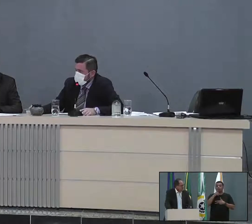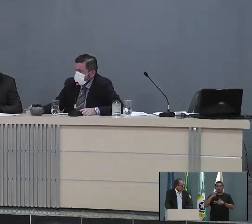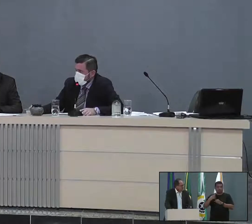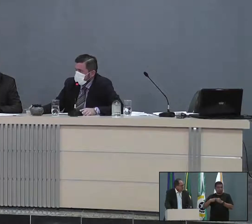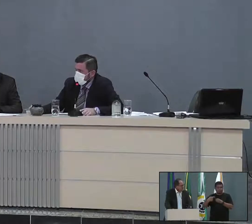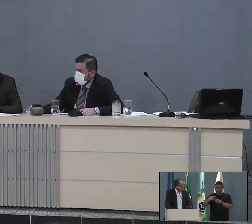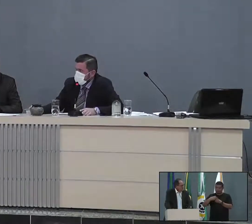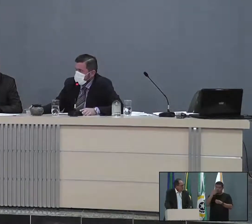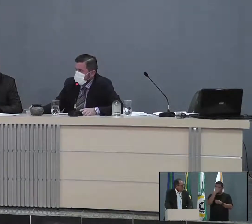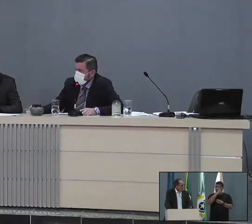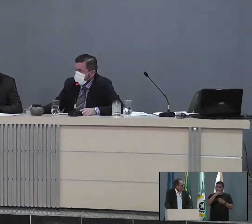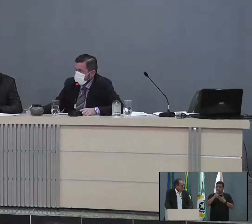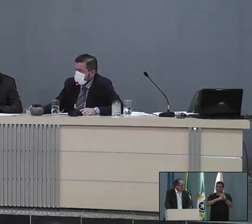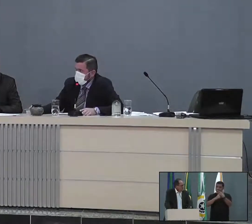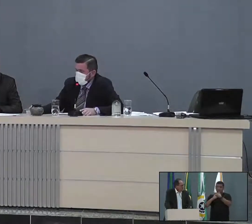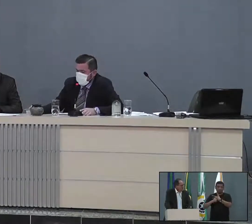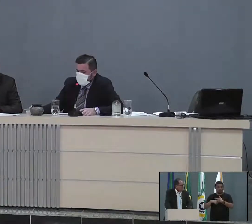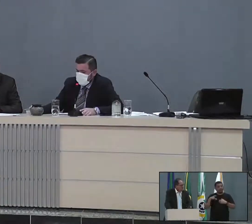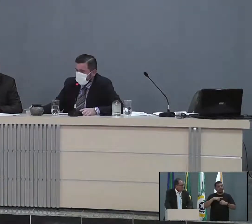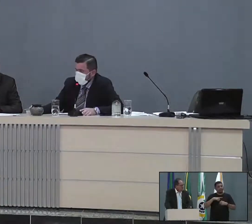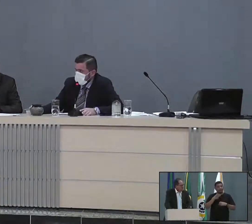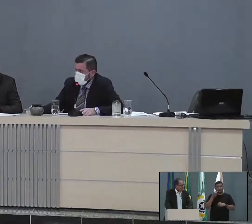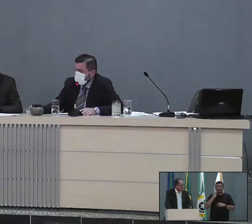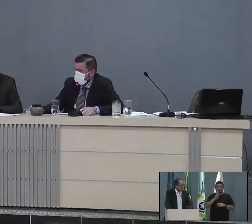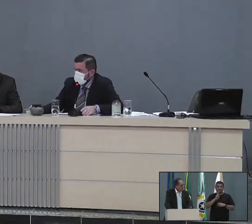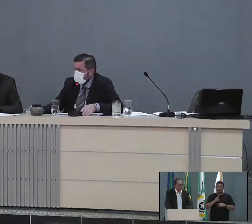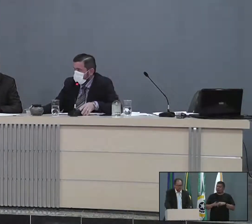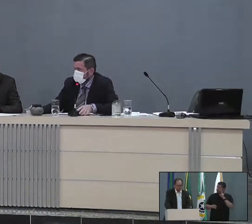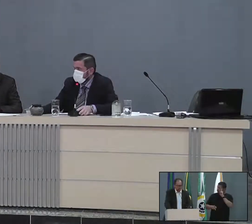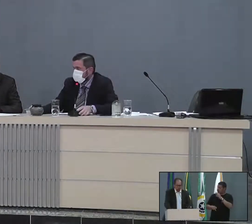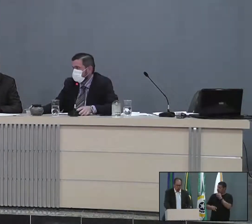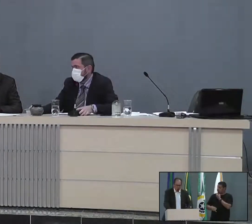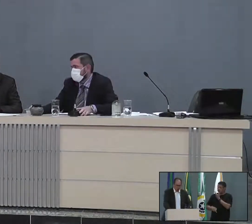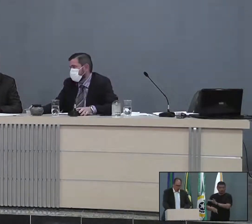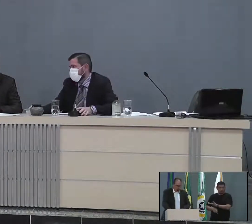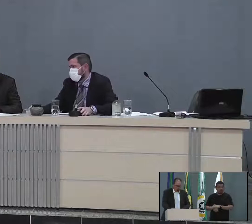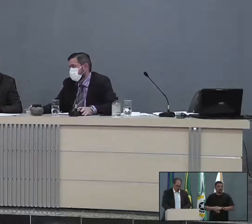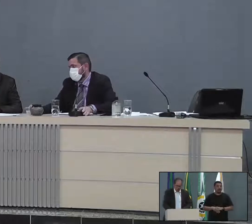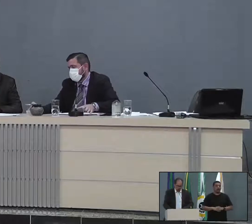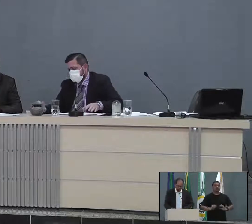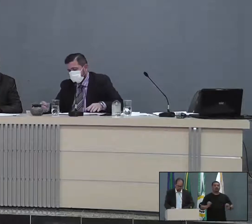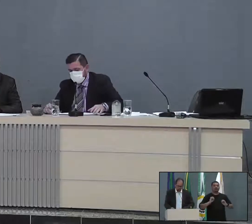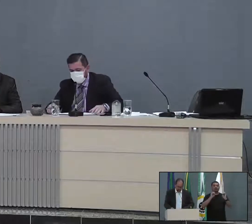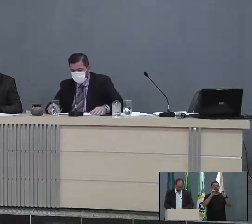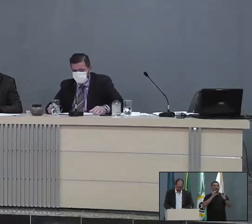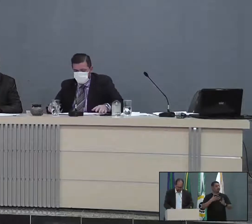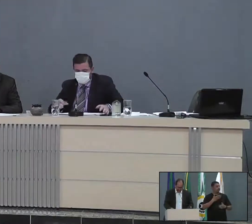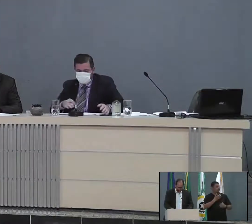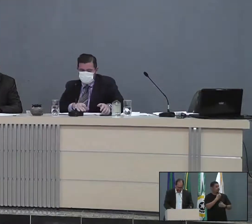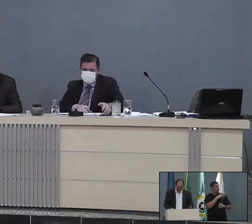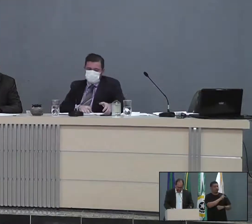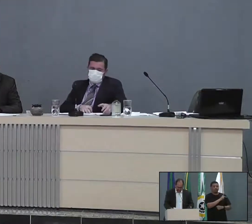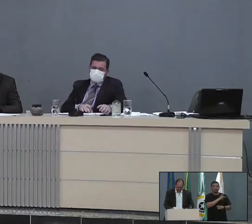executivos tomem alguma atitude, né? Muito bem lembrado isso aí. Está ótimo. Muito bom, presidente.